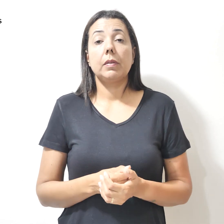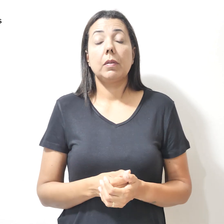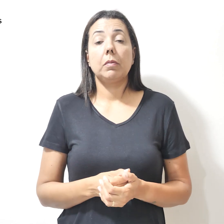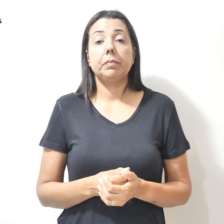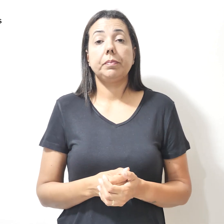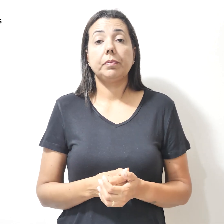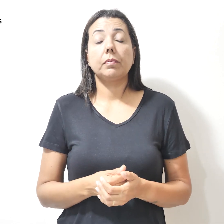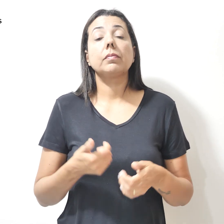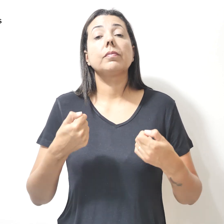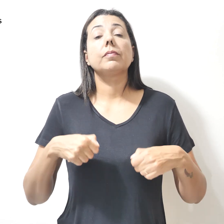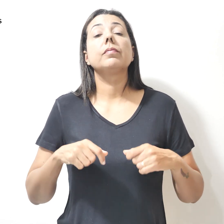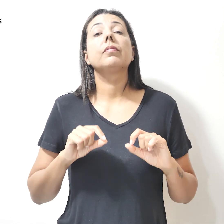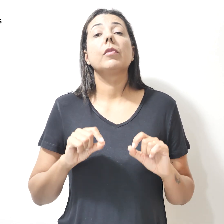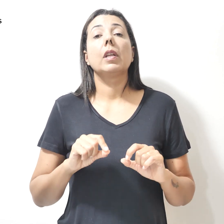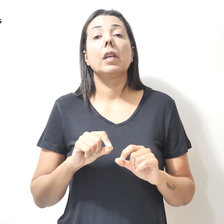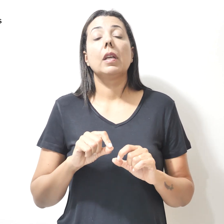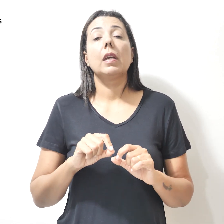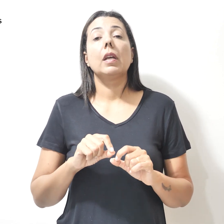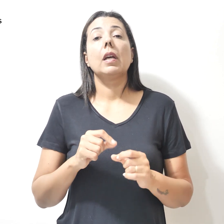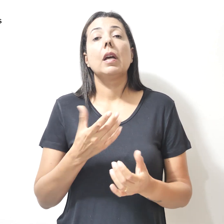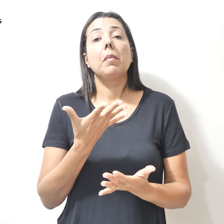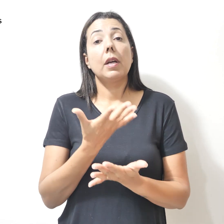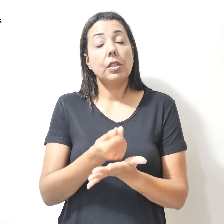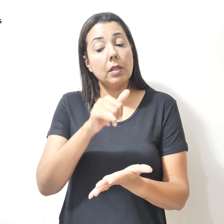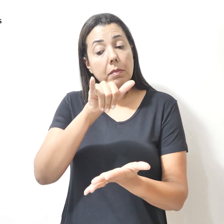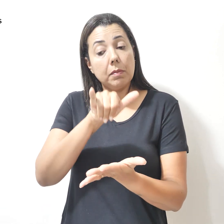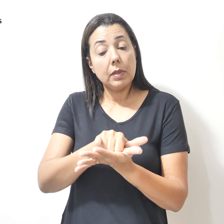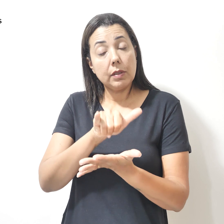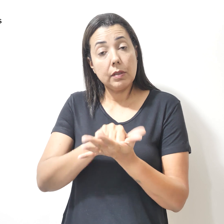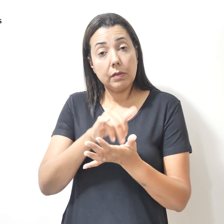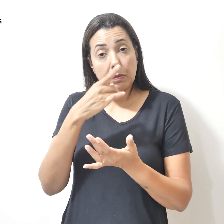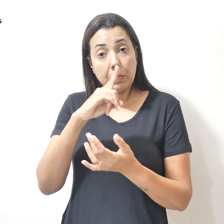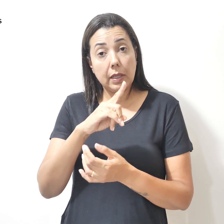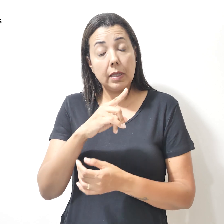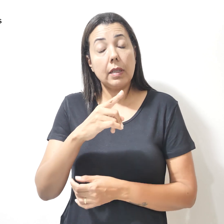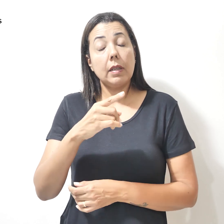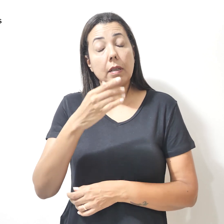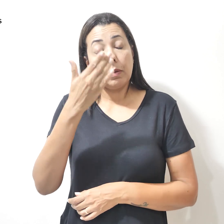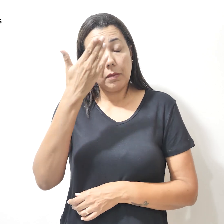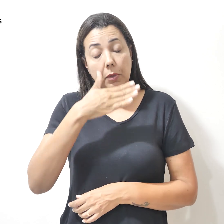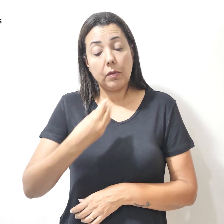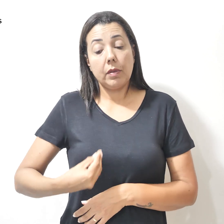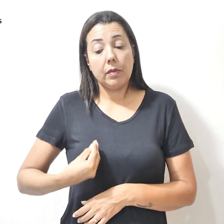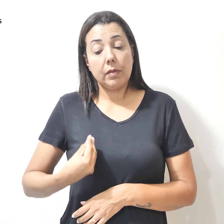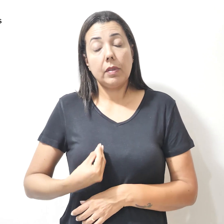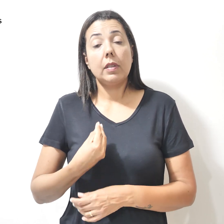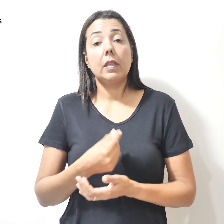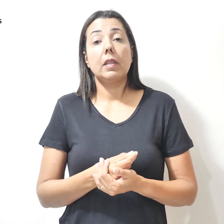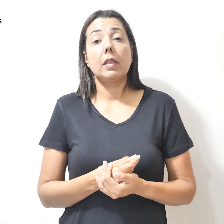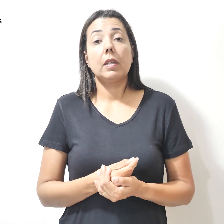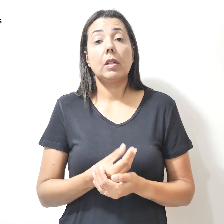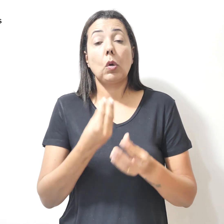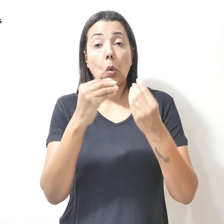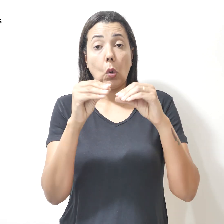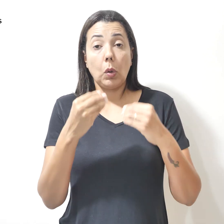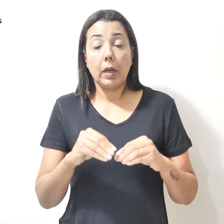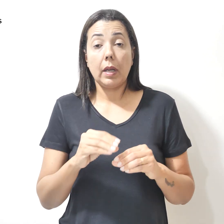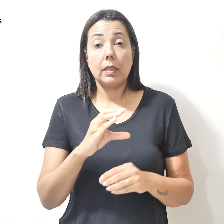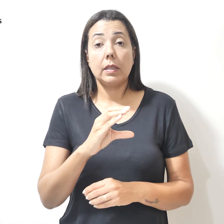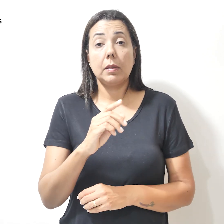precisam baixar o aplicativo Prova de Vida GDF, inserir o CPF e